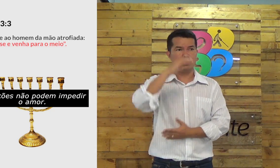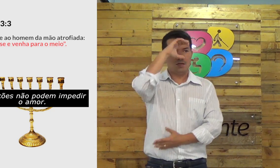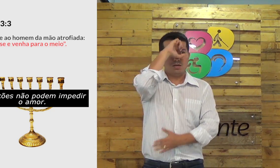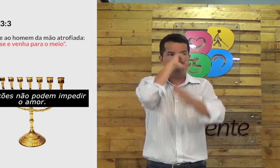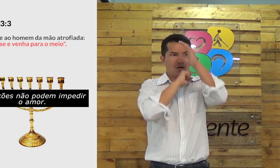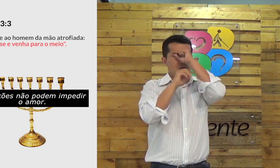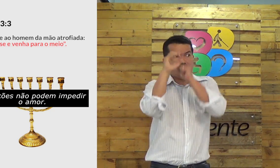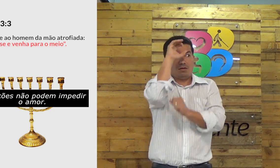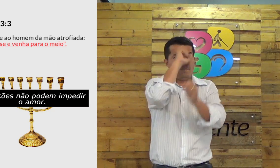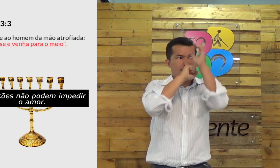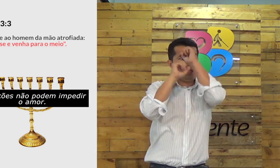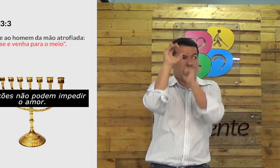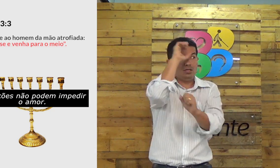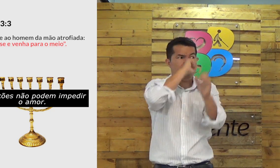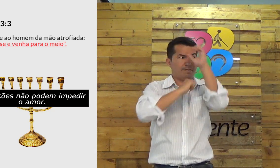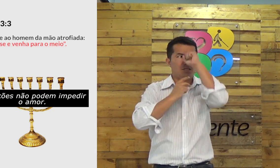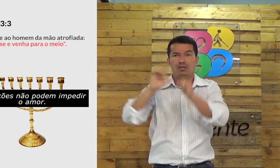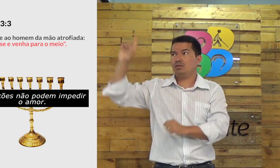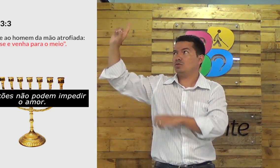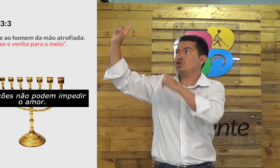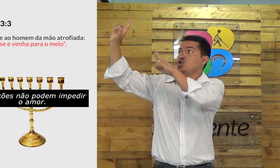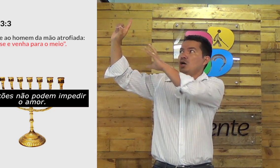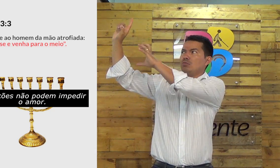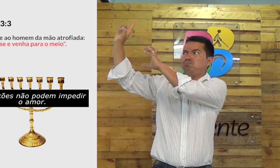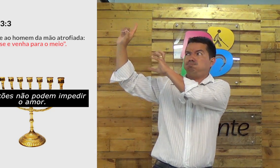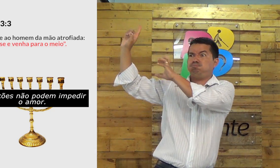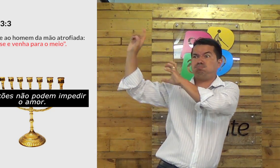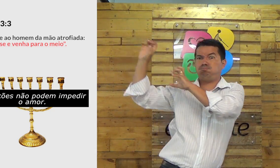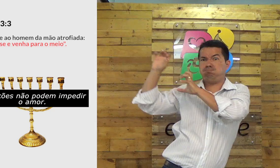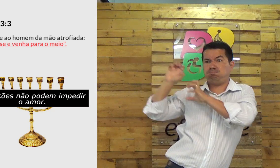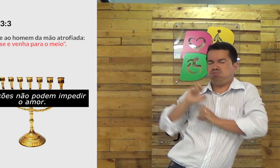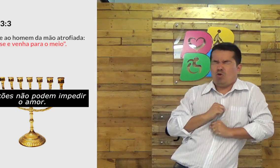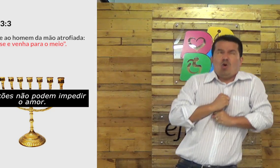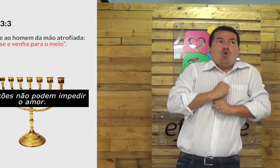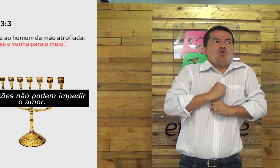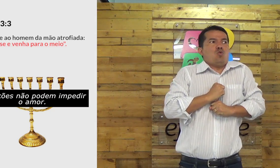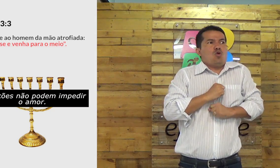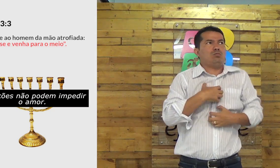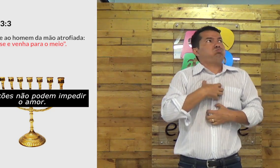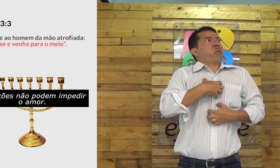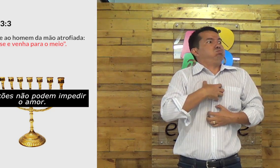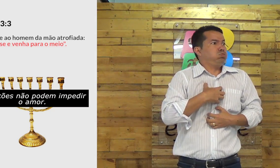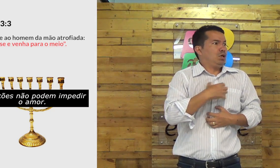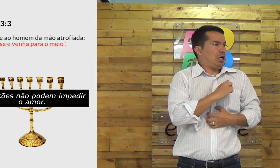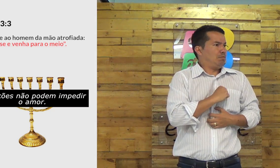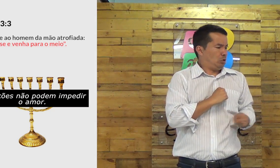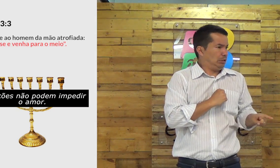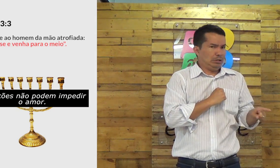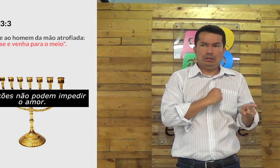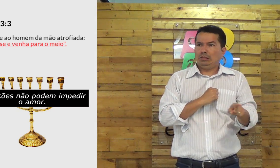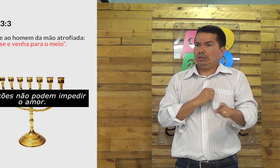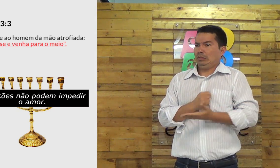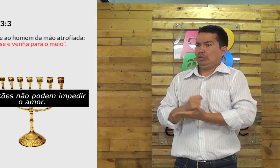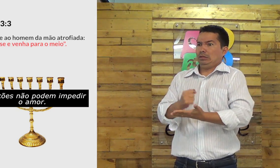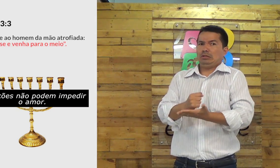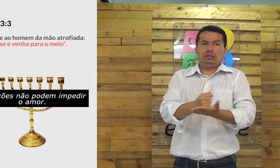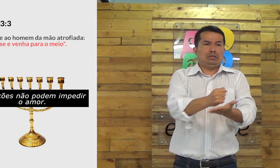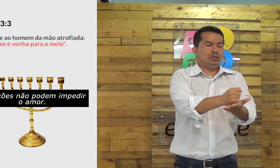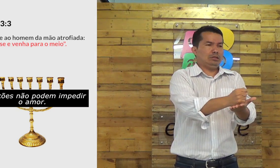se nós começarmos a aprender realmente as coisas de Deus aprendermos com o que Deus tem para nos ensinar